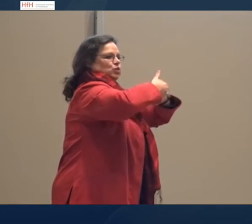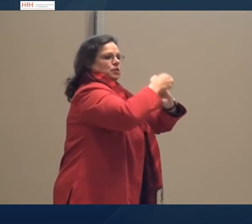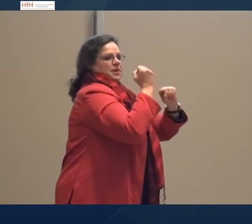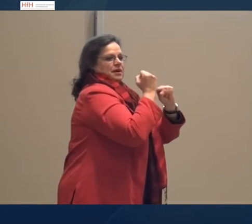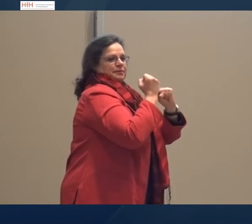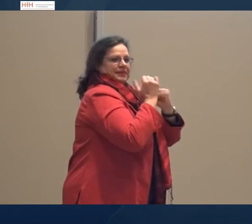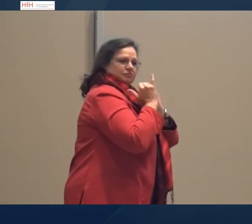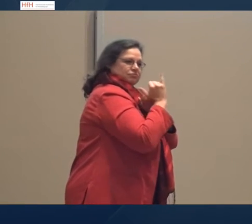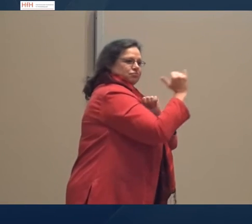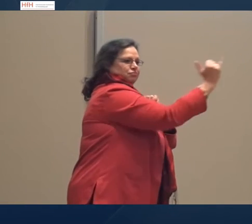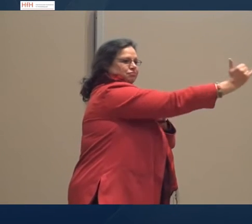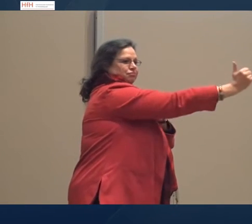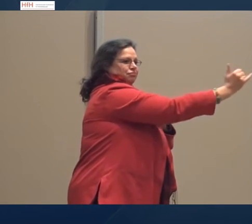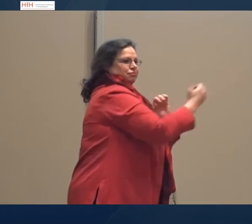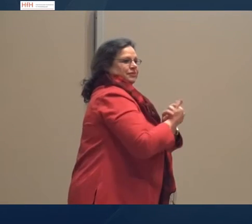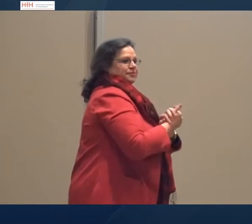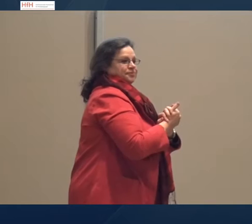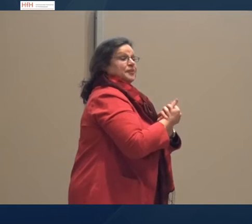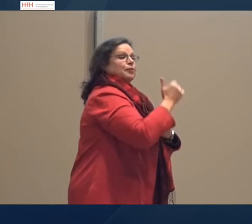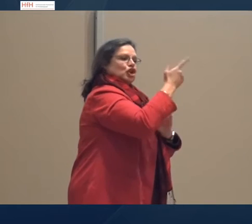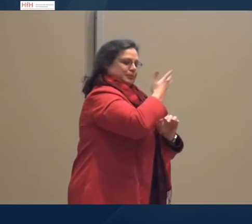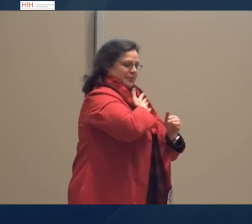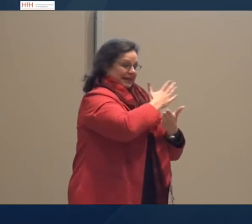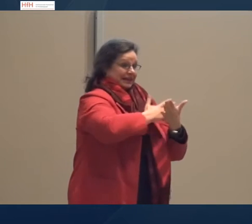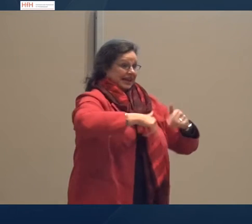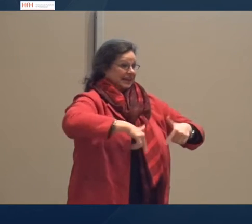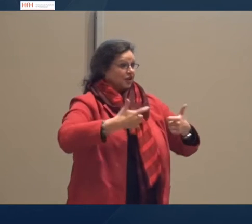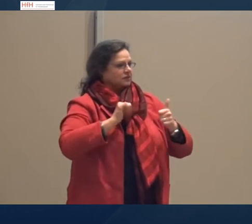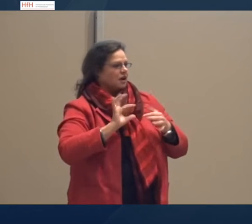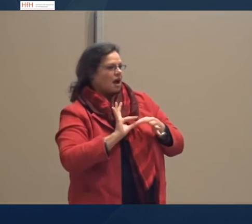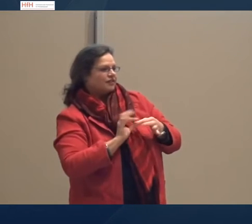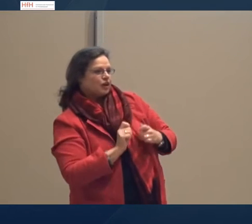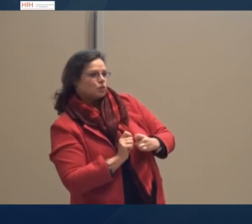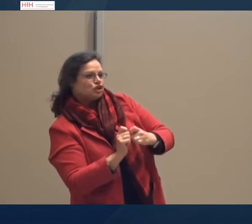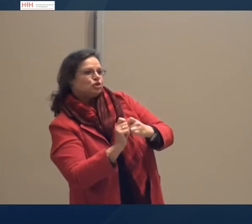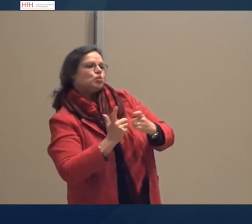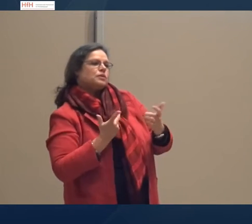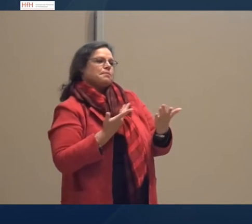gemeinsam auf die Reise gehen im Sinne dieses Projektes. Die HFH unterstützt dieses Ganze.